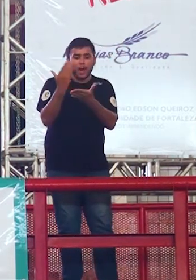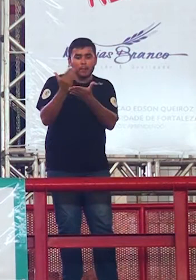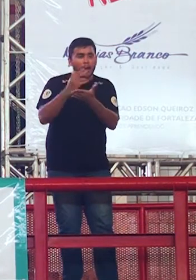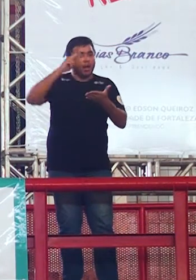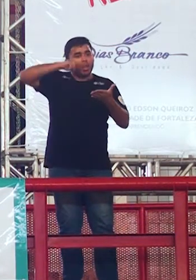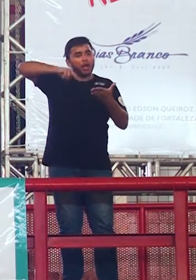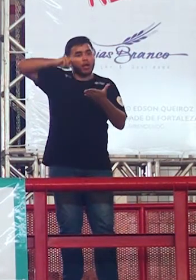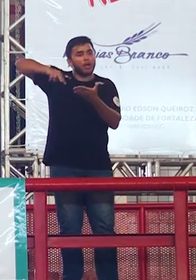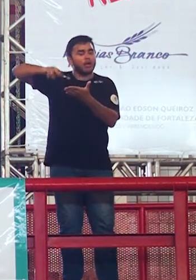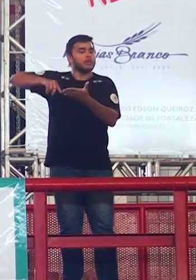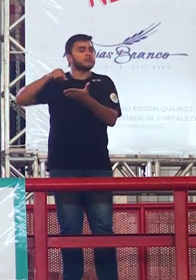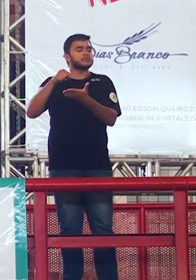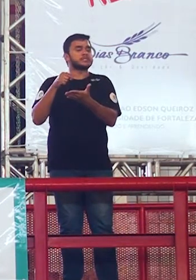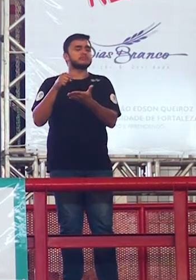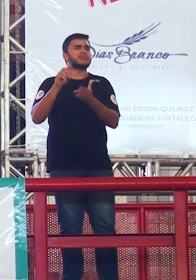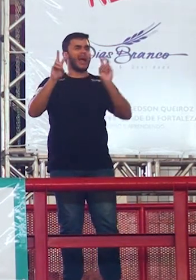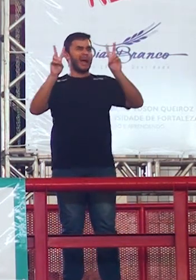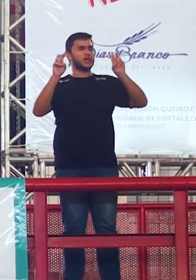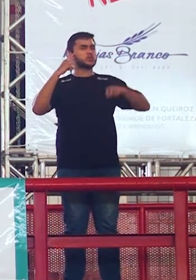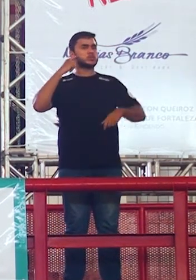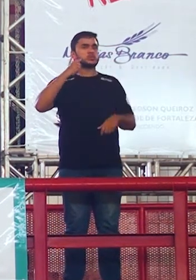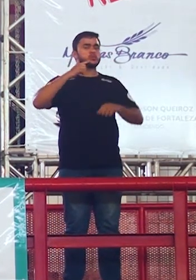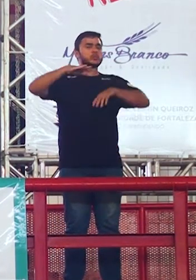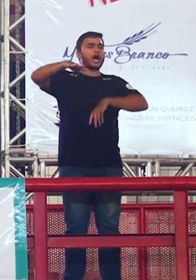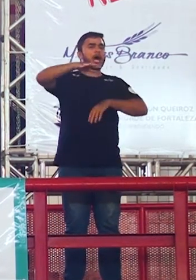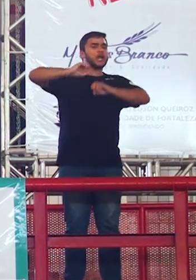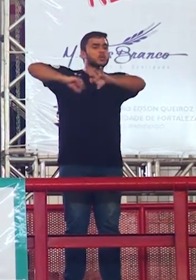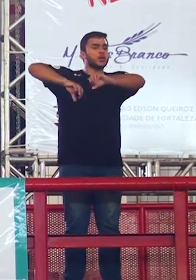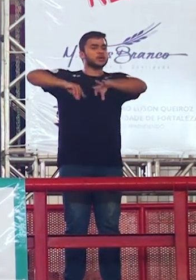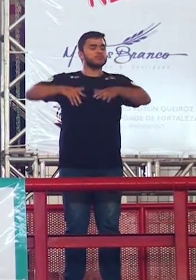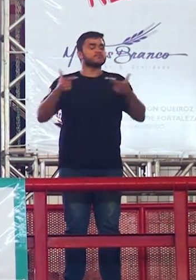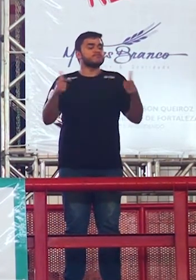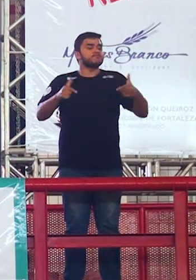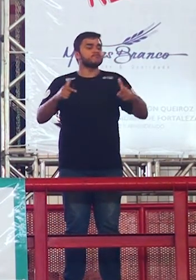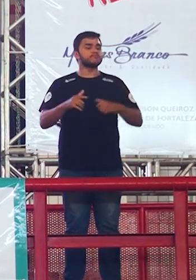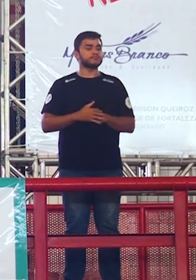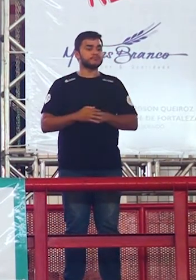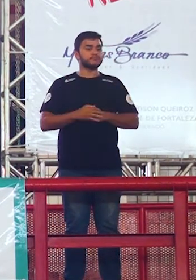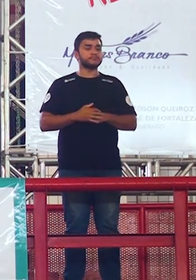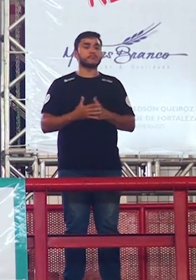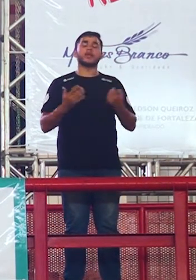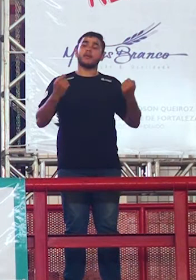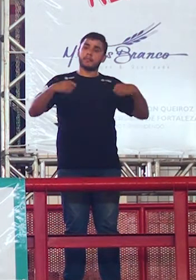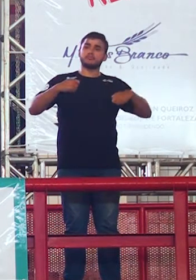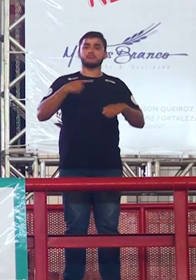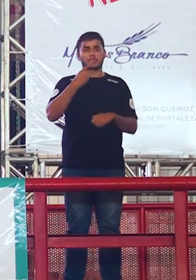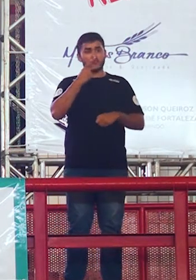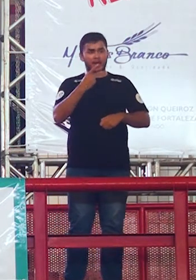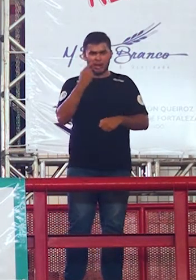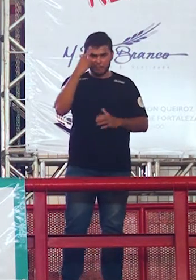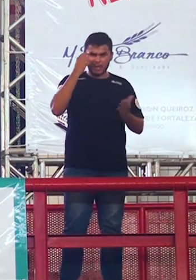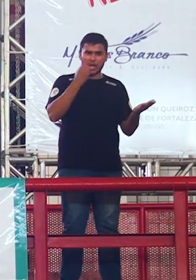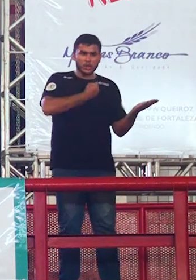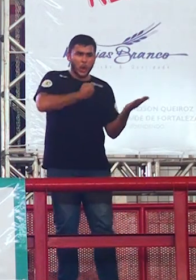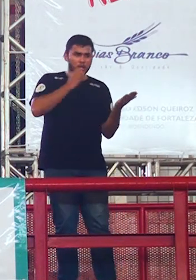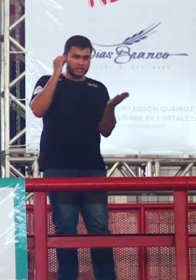mundo conhecimento sobre a discussão admito mas será que é o caso de Cizerá?